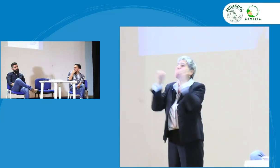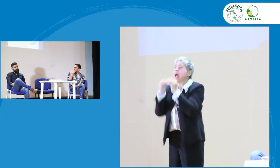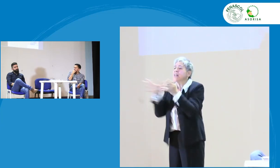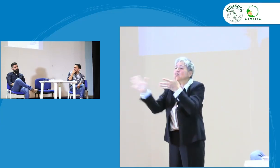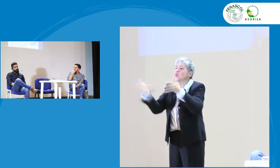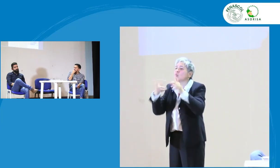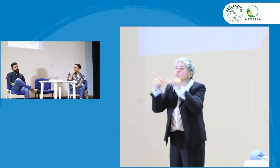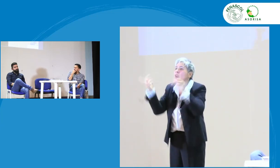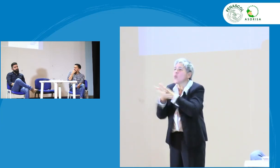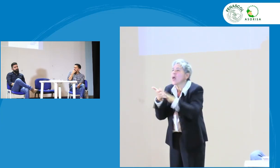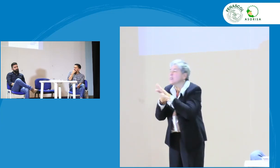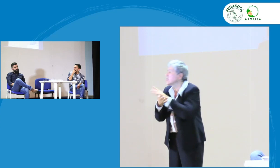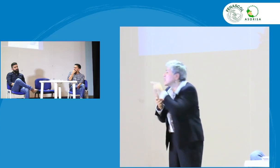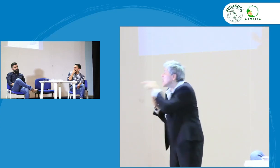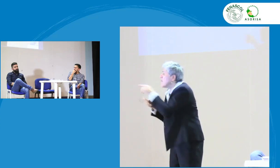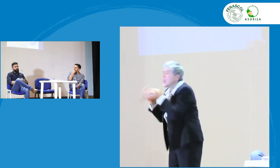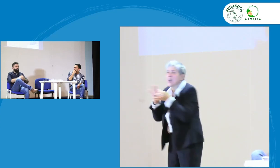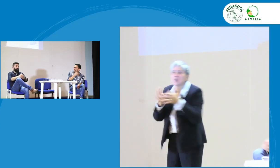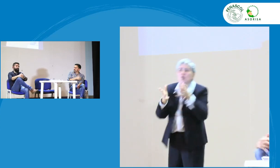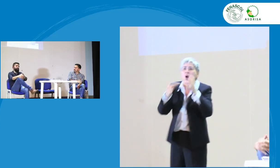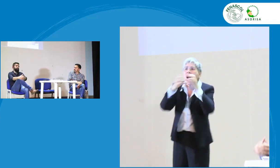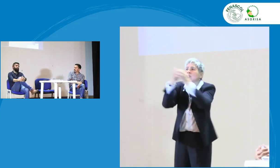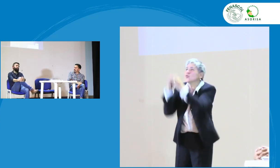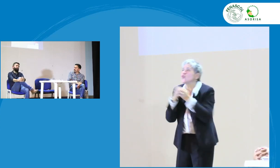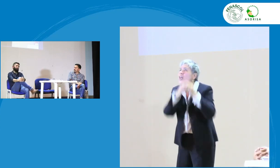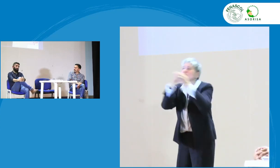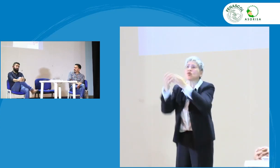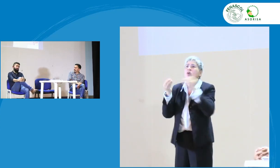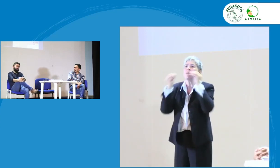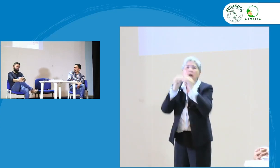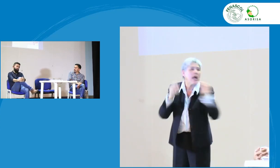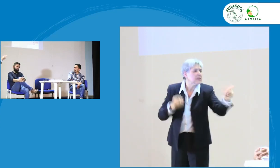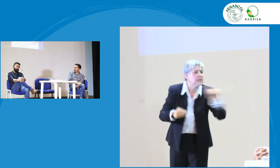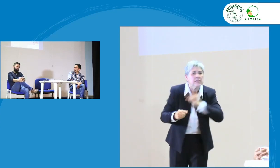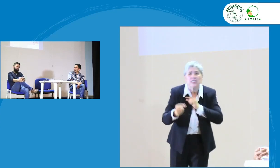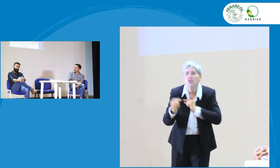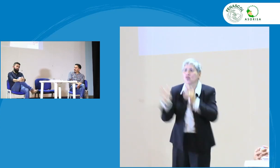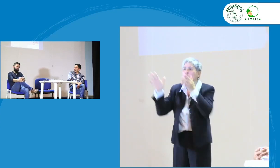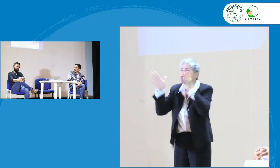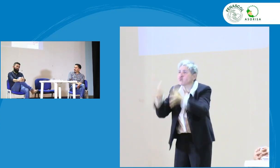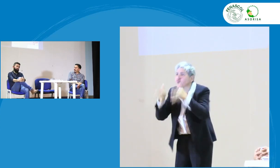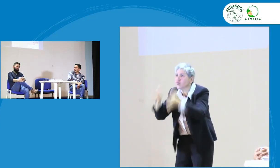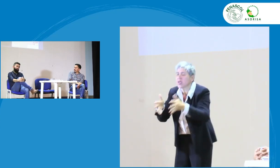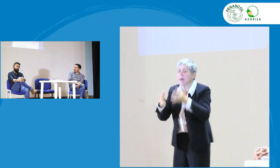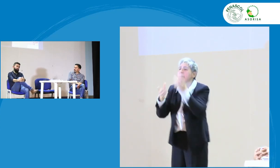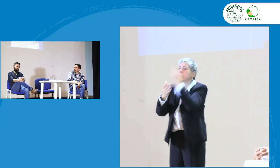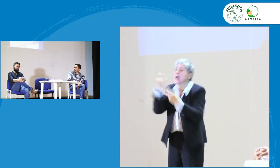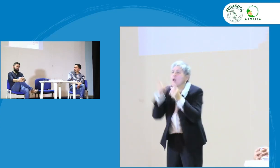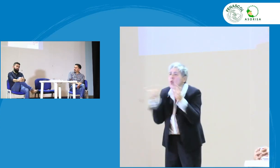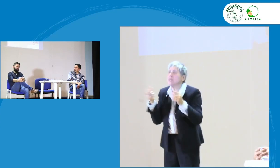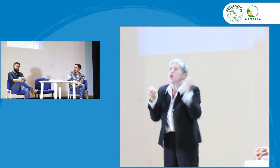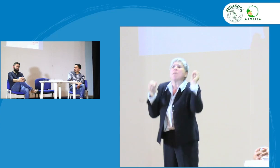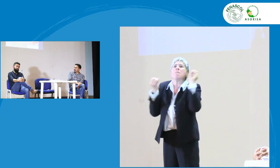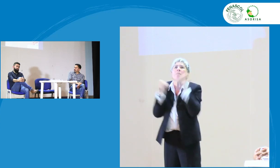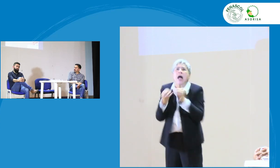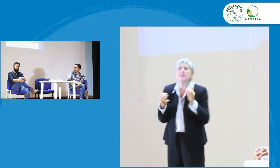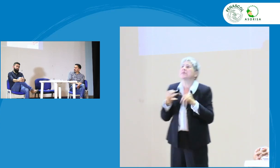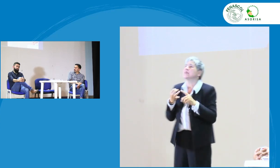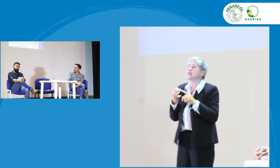lingüística también en los cursos de lengua de señas que tiene FENASCOL y las diferentes asociaciones el INSOR las capacitaciones que dan